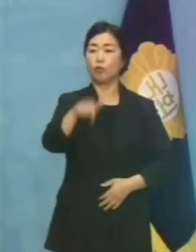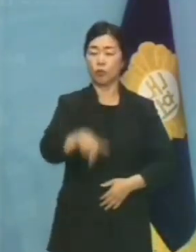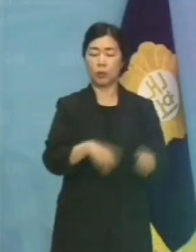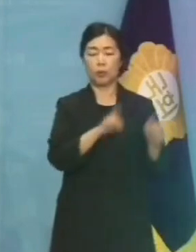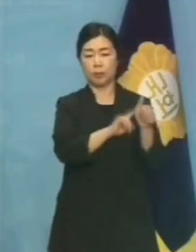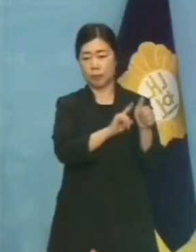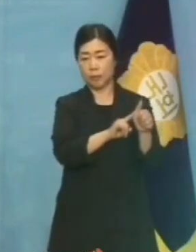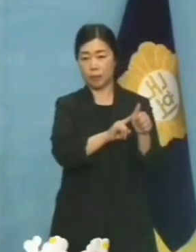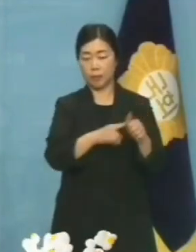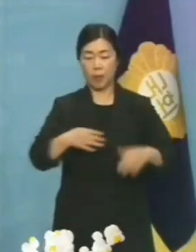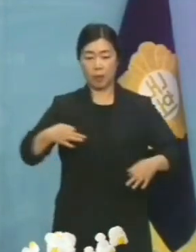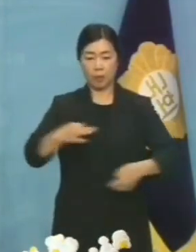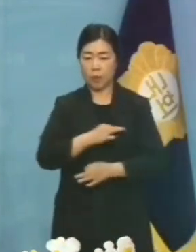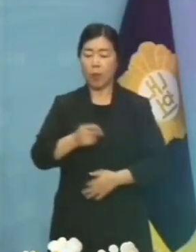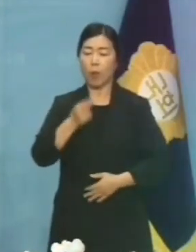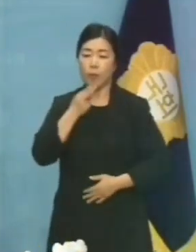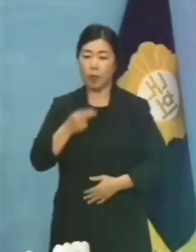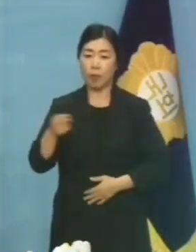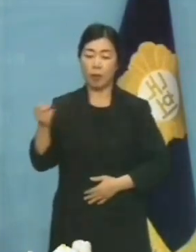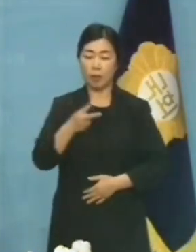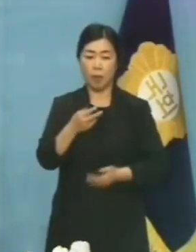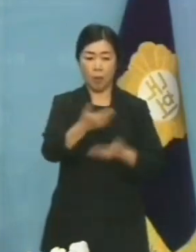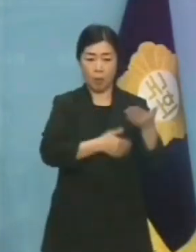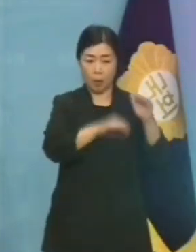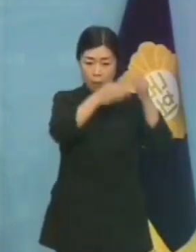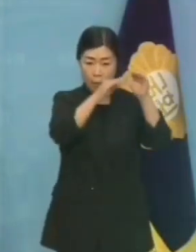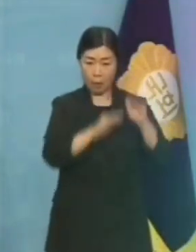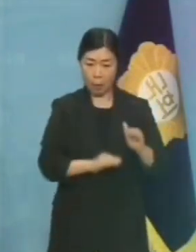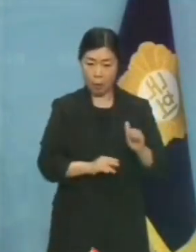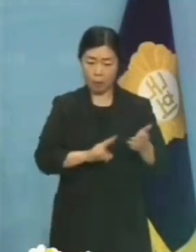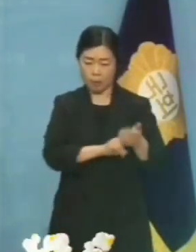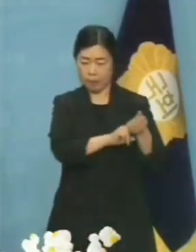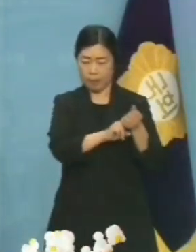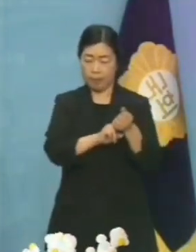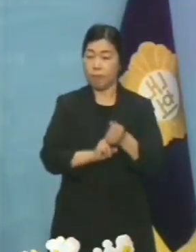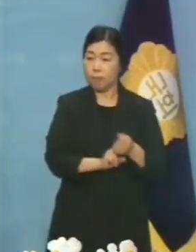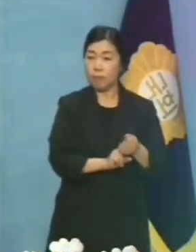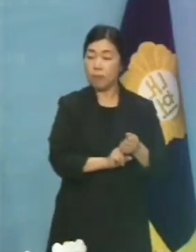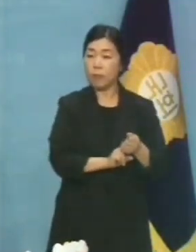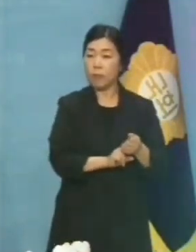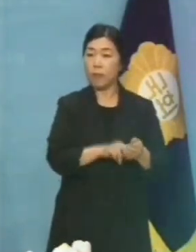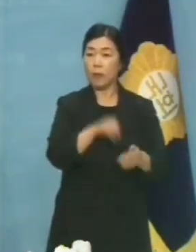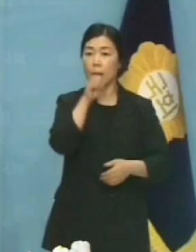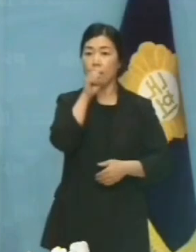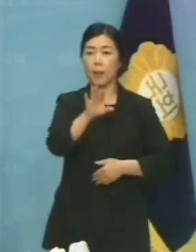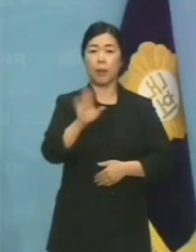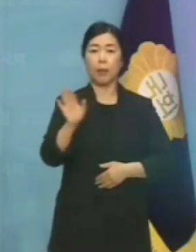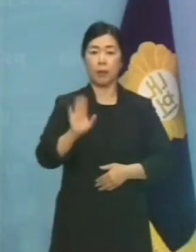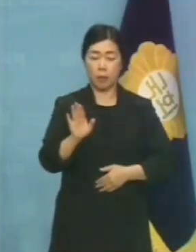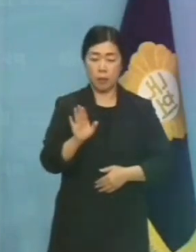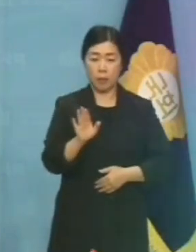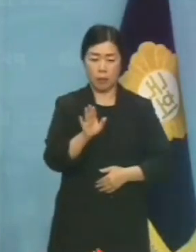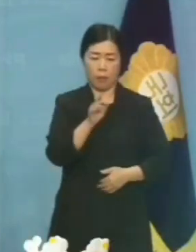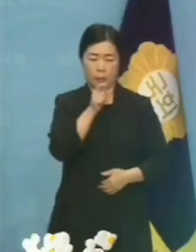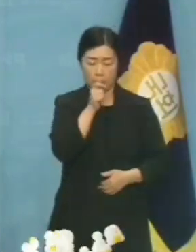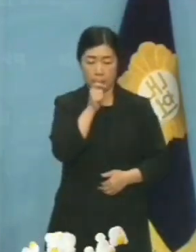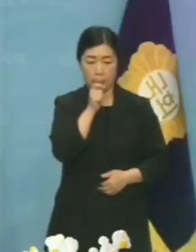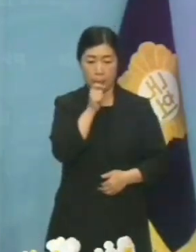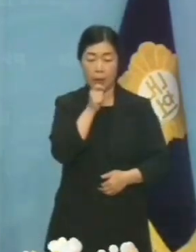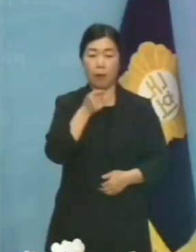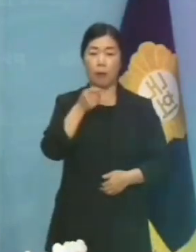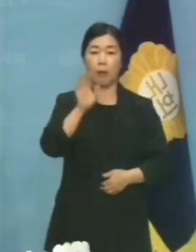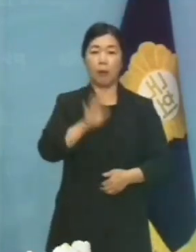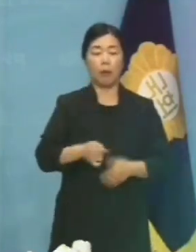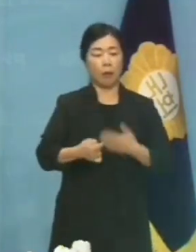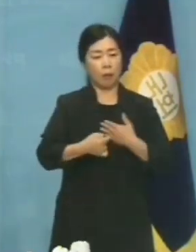돈은 없었다면서 거래 시점과 규모 등 거래 내역을 꽁꽁 숨긴 채 깡통 해명을 내놨지만 그